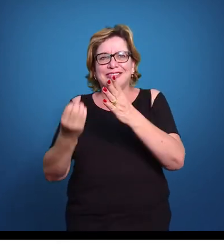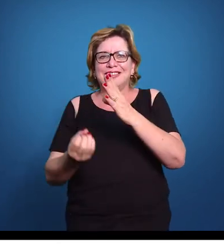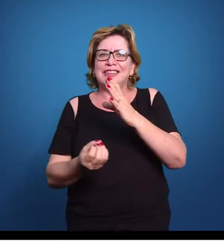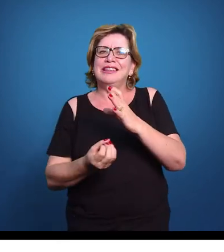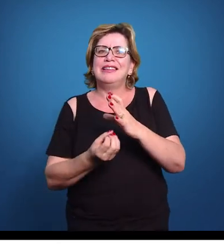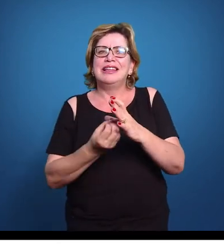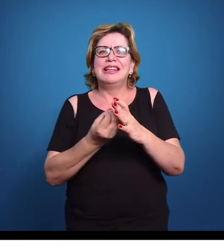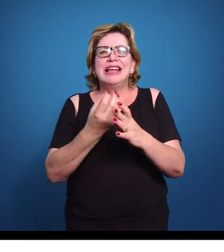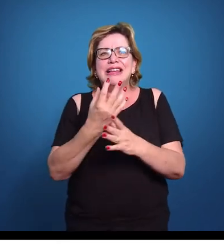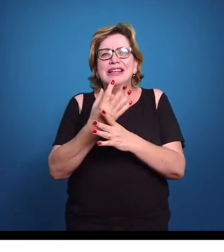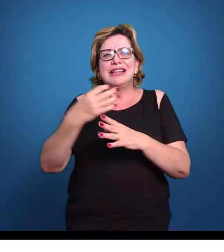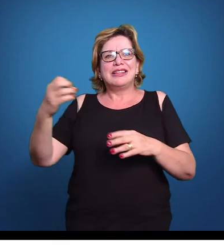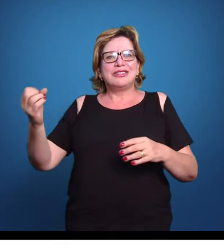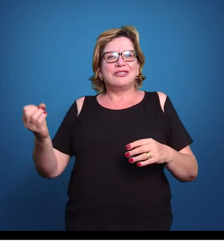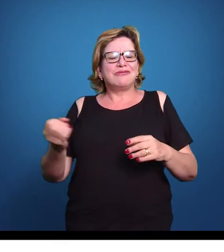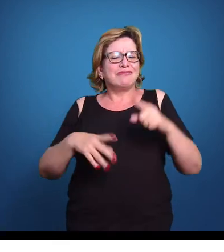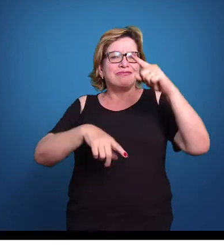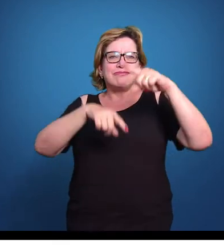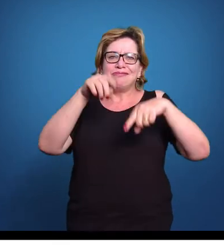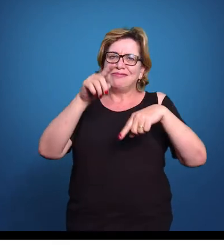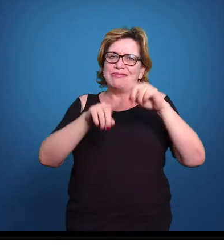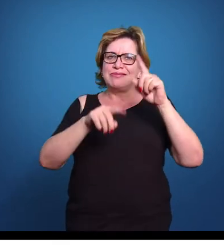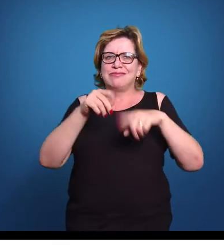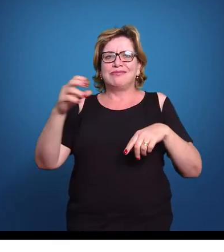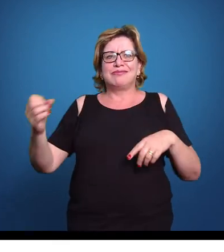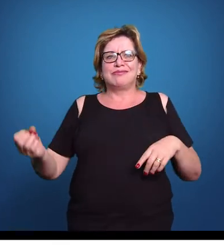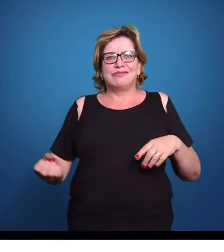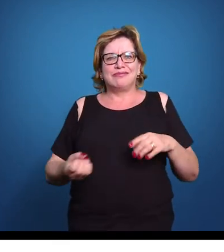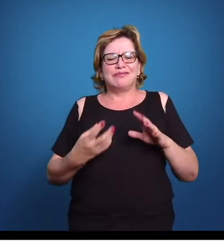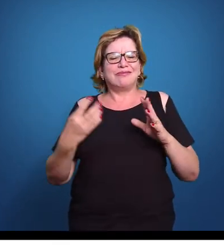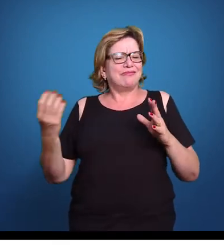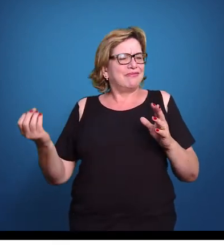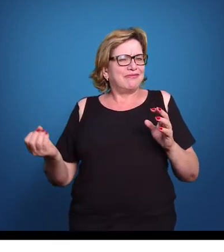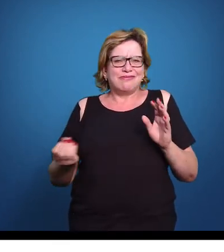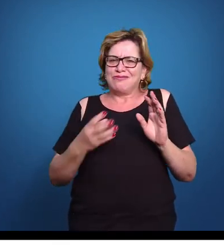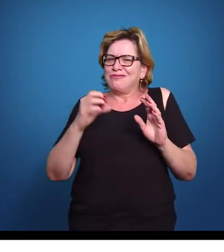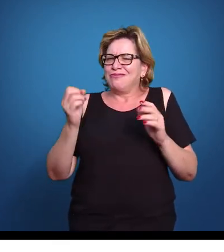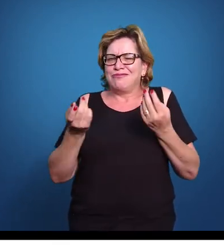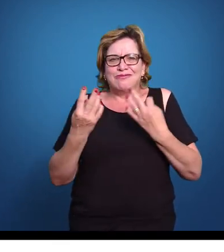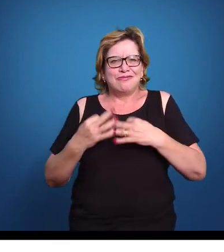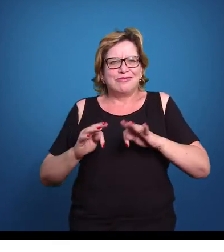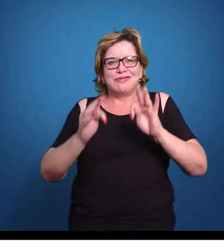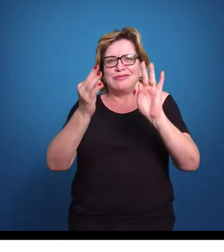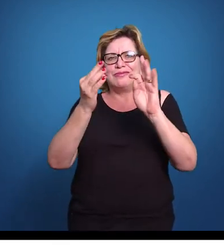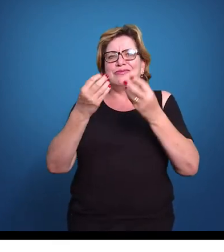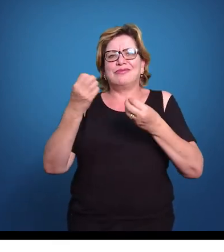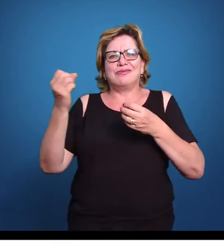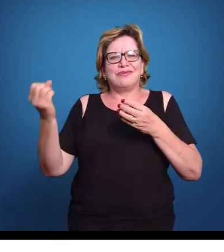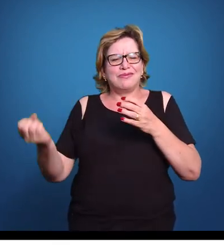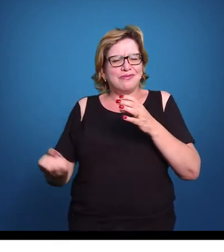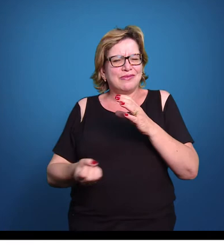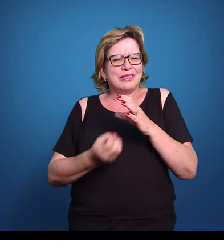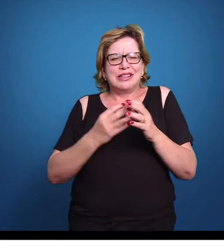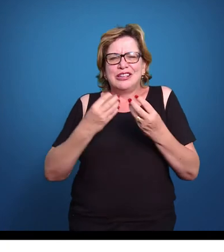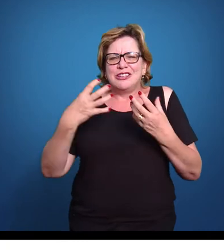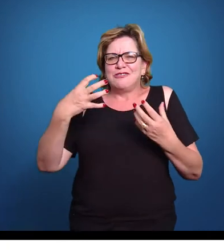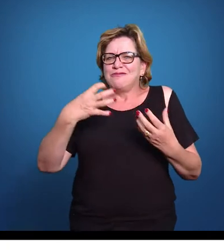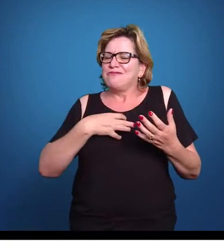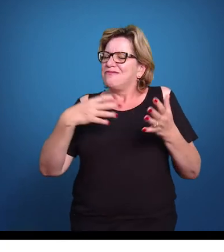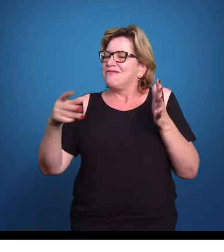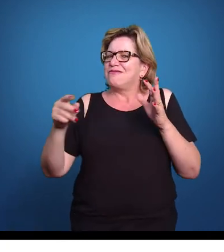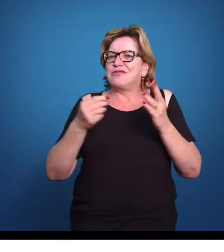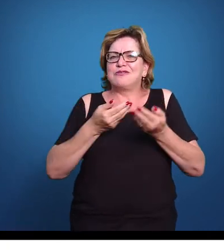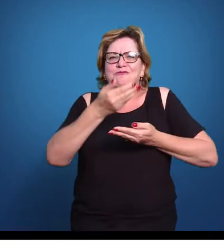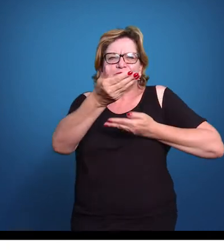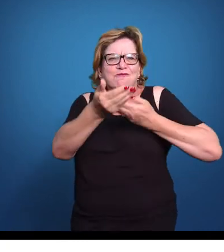novos produtos, cria novos modelos, cria novas tecnologias, cria formas novas